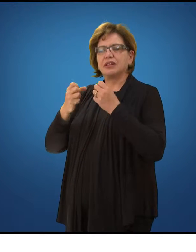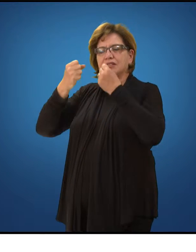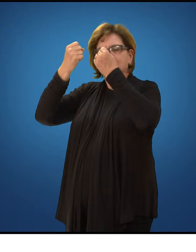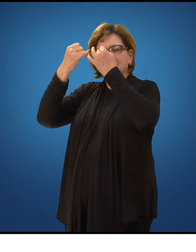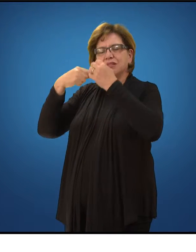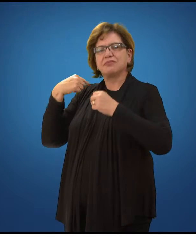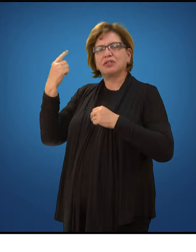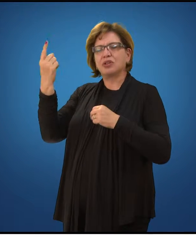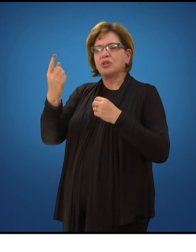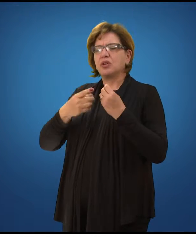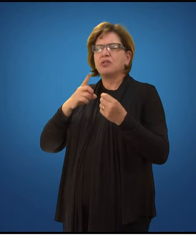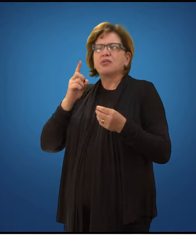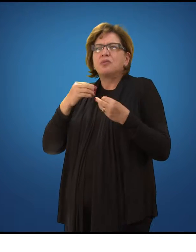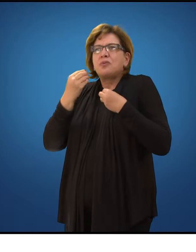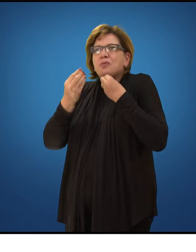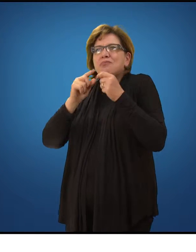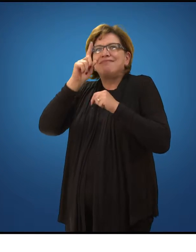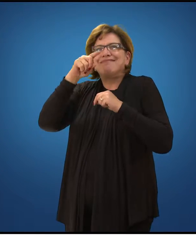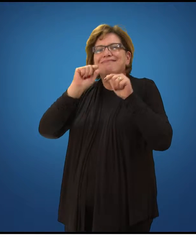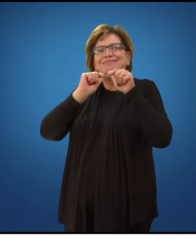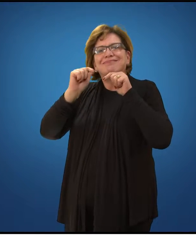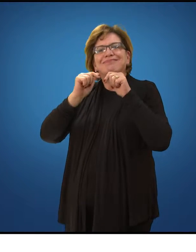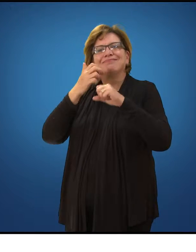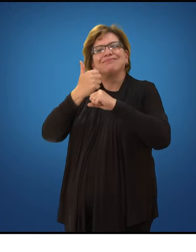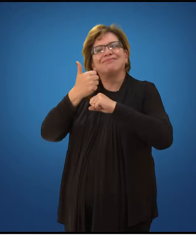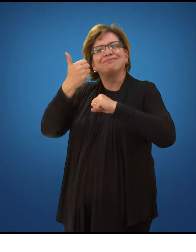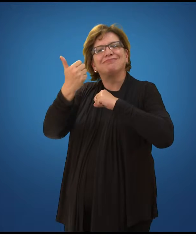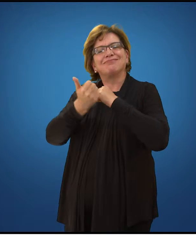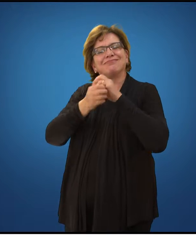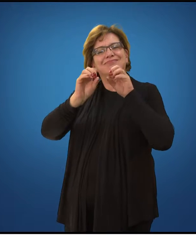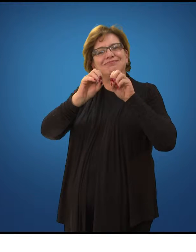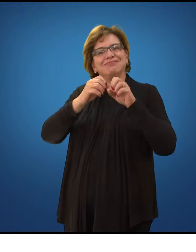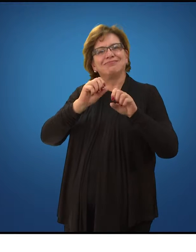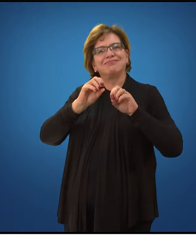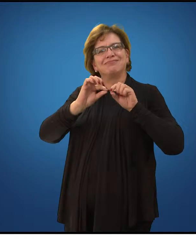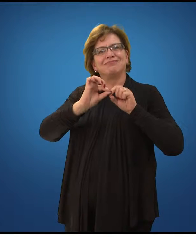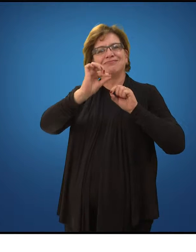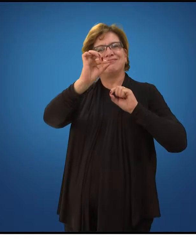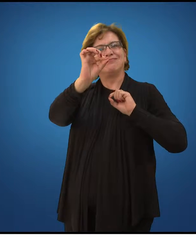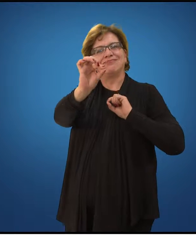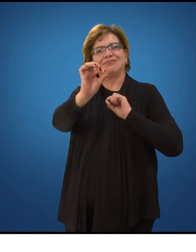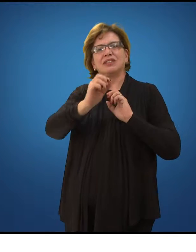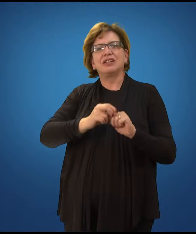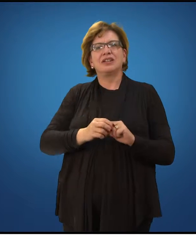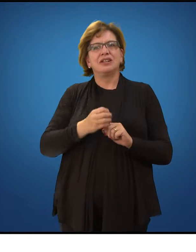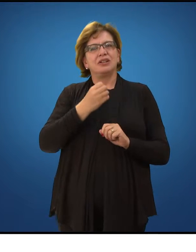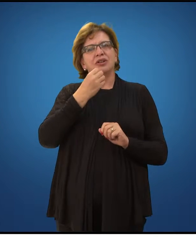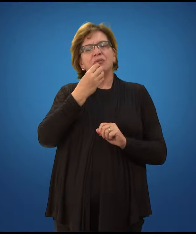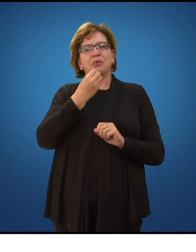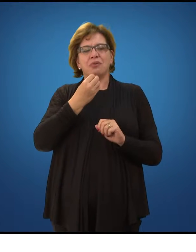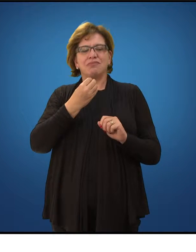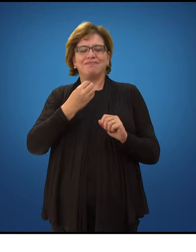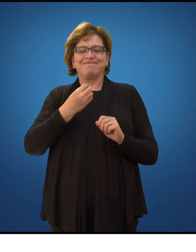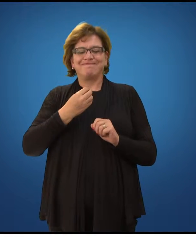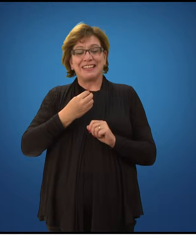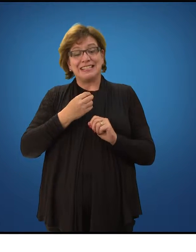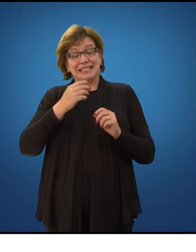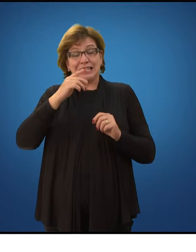como que é o dia a dia do trabalho como tutor em EAD. Bom, claro, cada tutor tem sua rotina, né? Mas eu